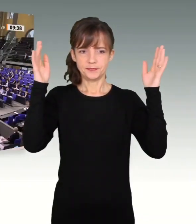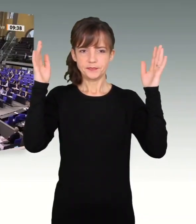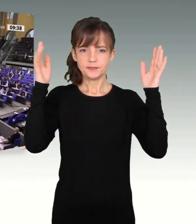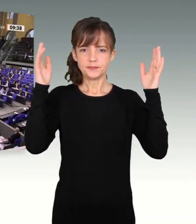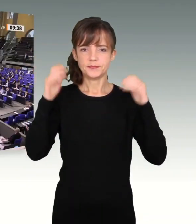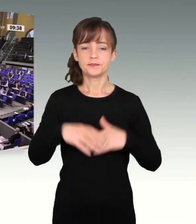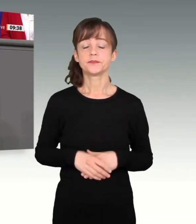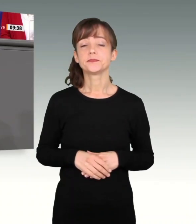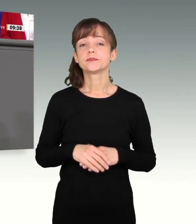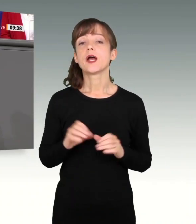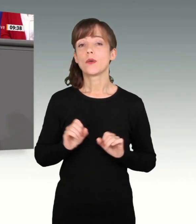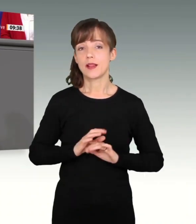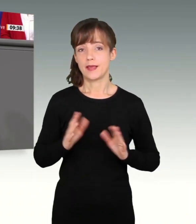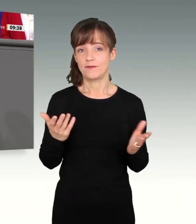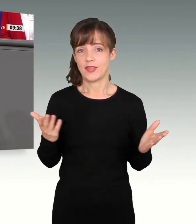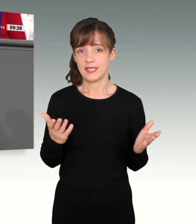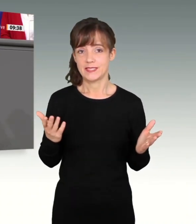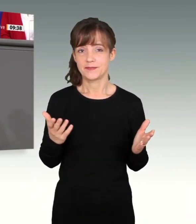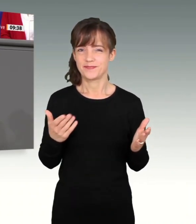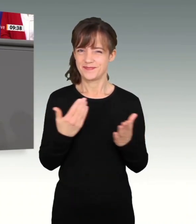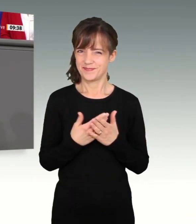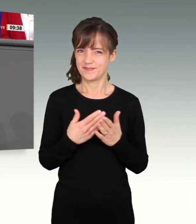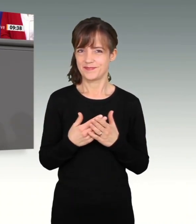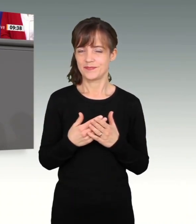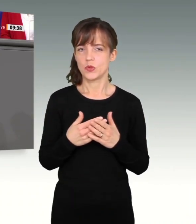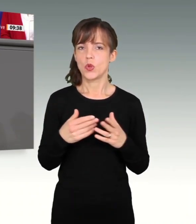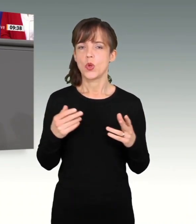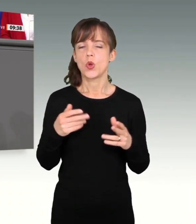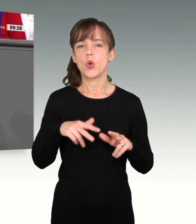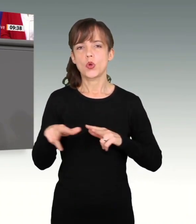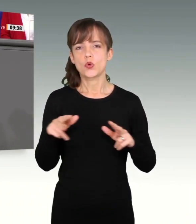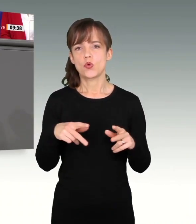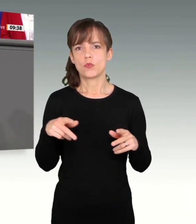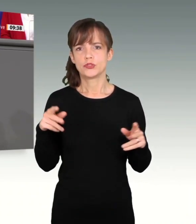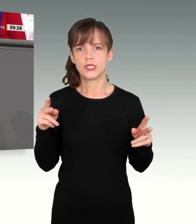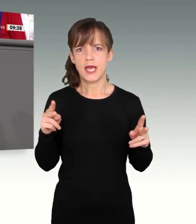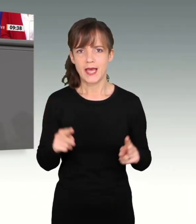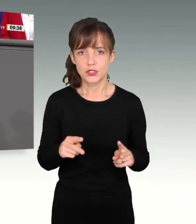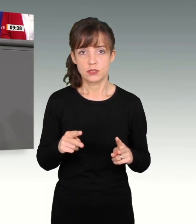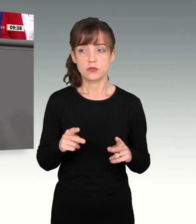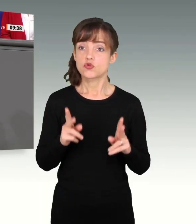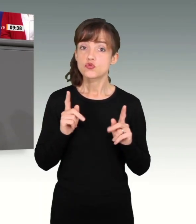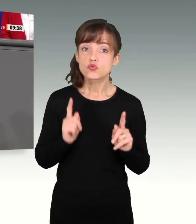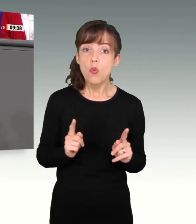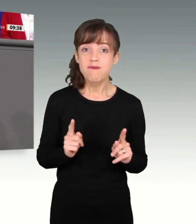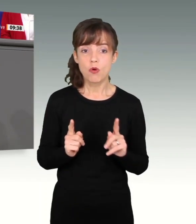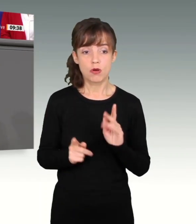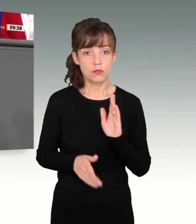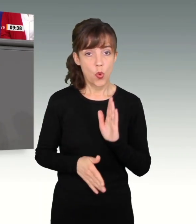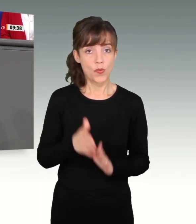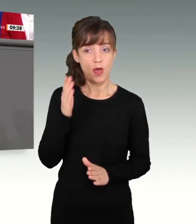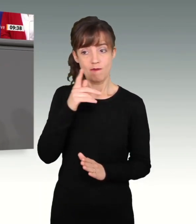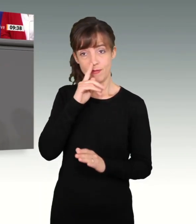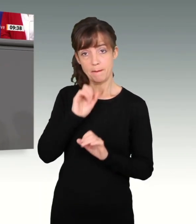Denn klar ist doch auch, diese großen ökonomischen Einschnitte, die werden nicht einfach sofort aufhören, wenn diese Pandemie